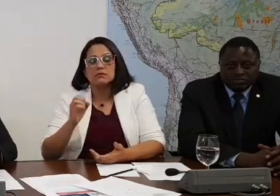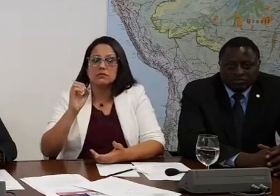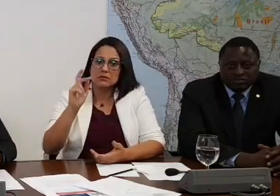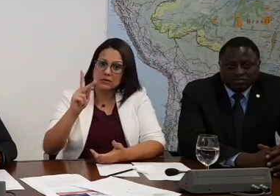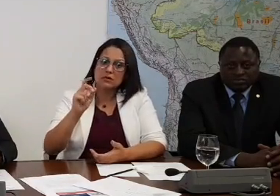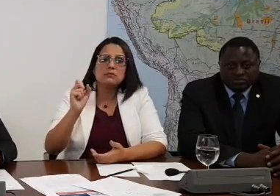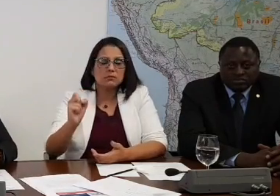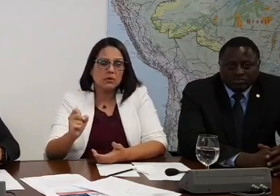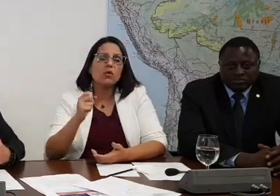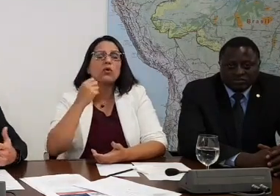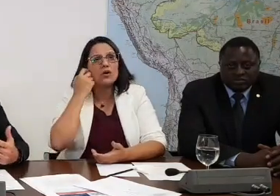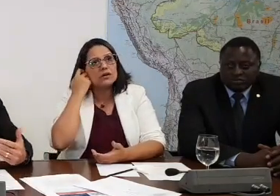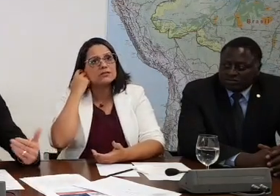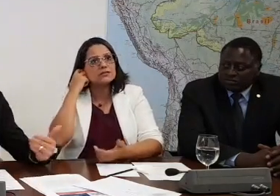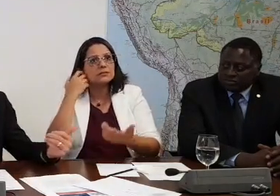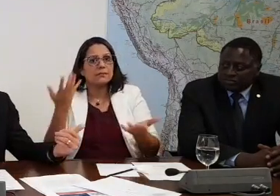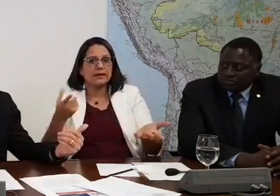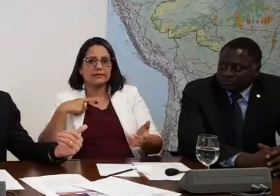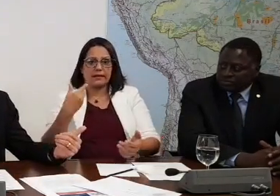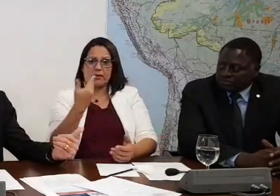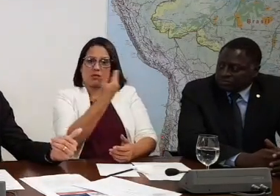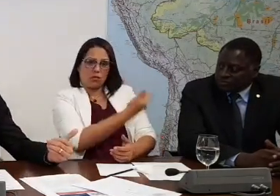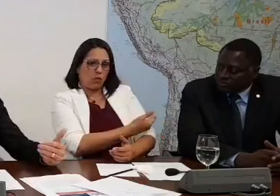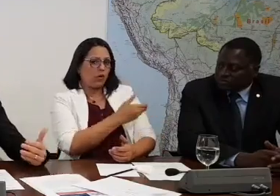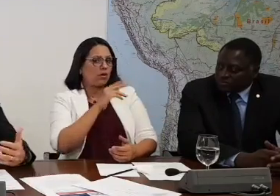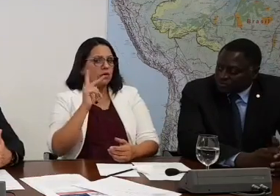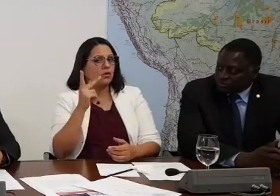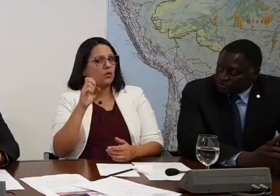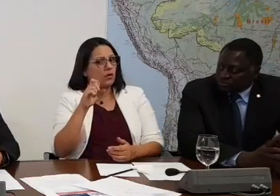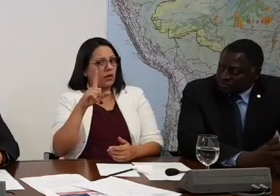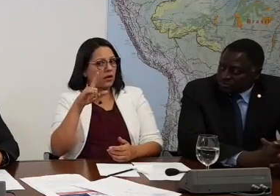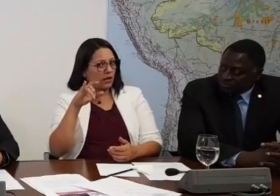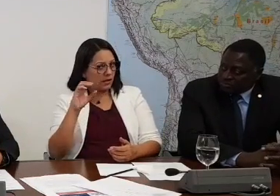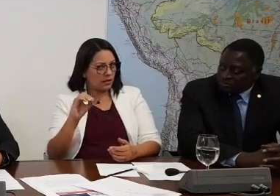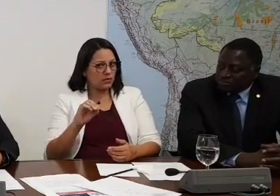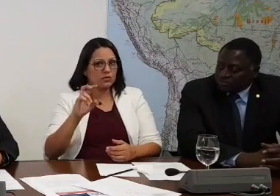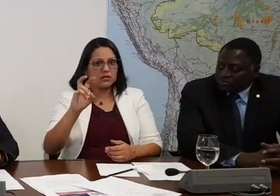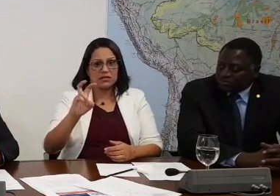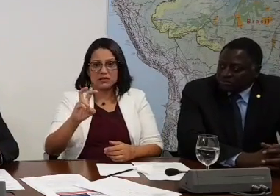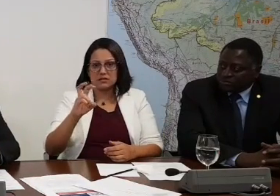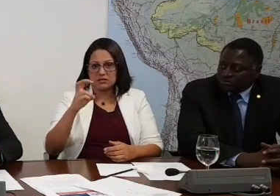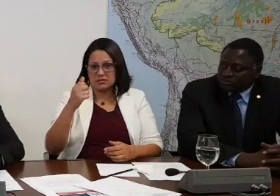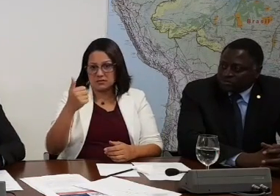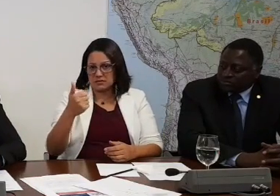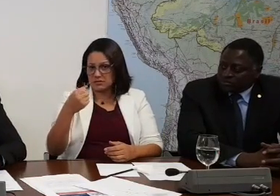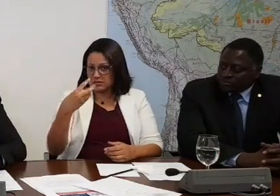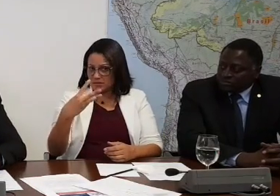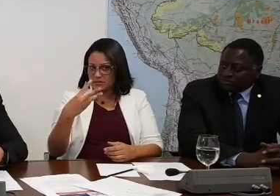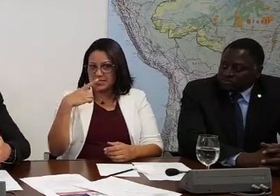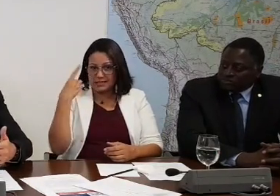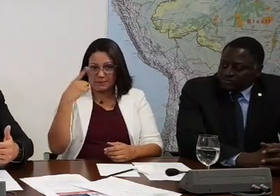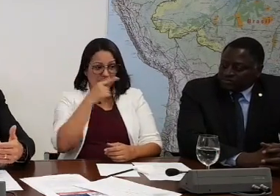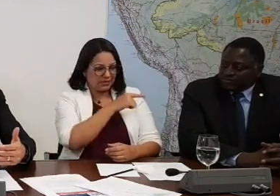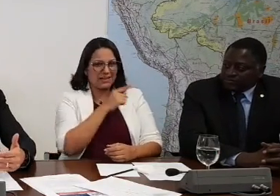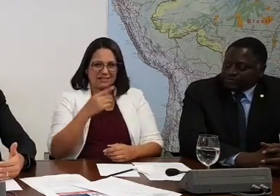pode ter certeza, nesse mar que está o Hélio lá, de 513 deputados, um bom